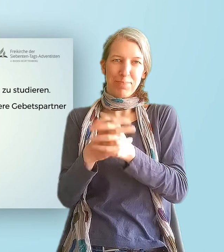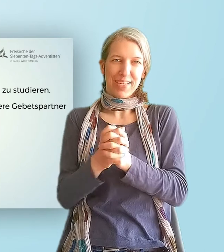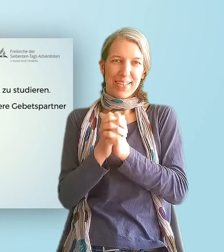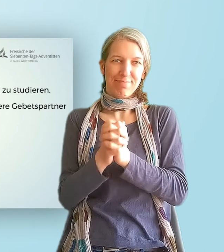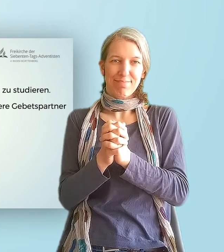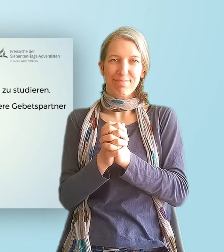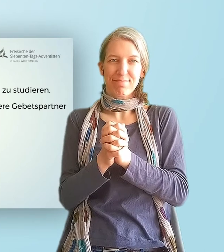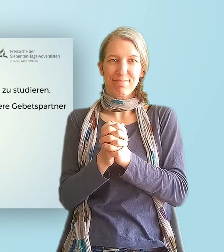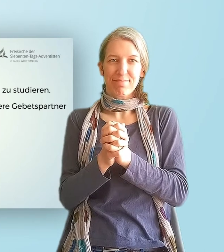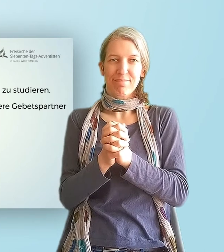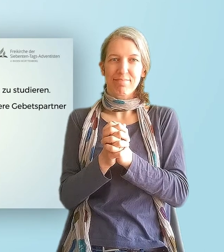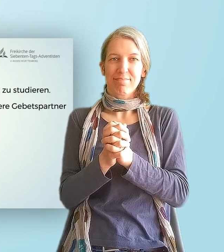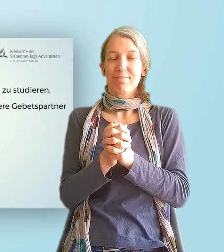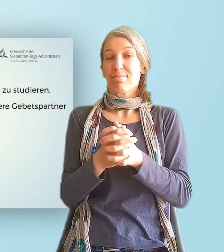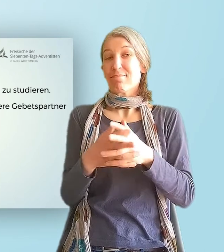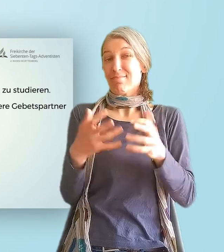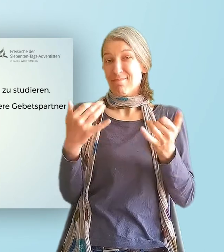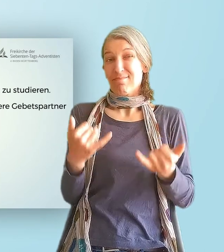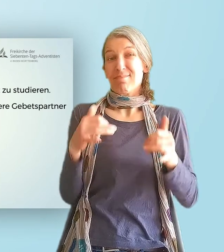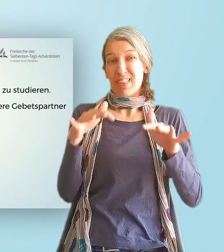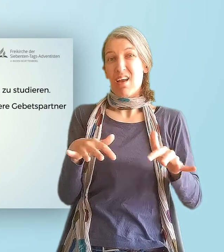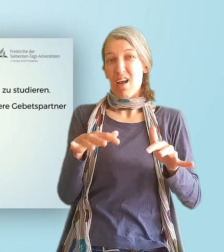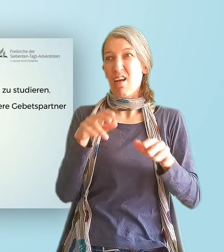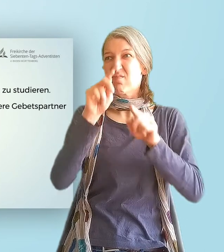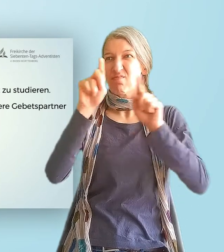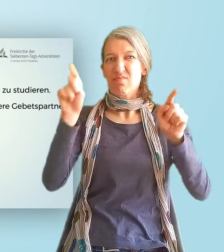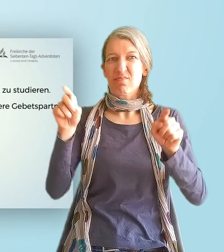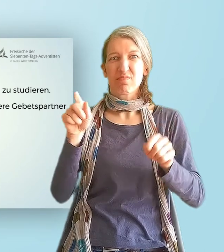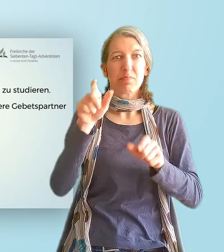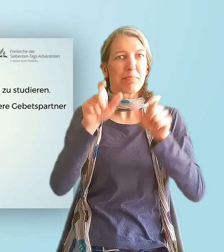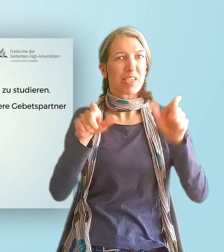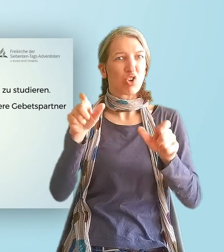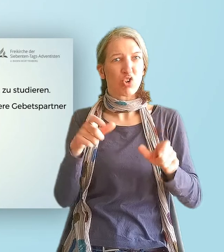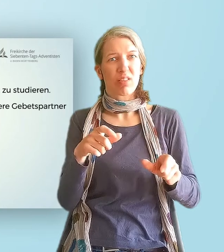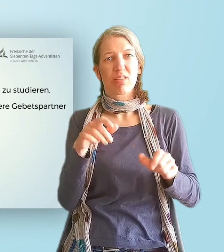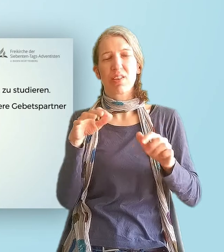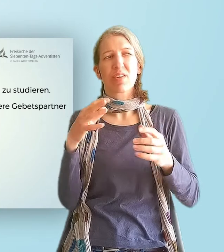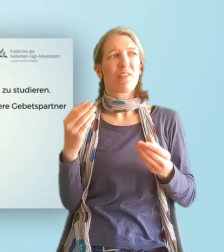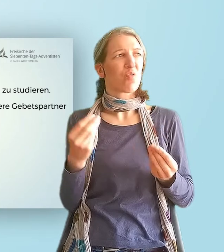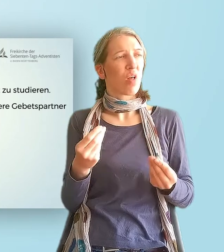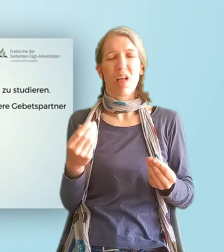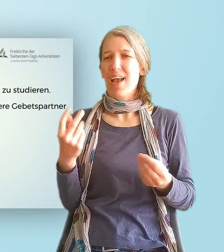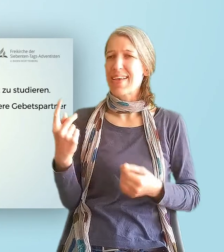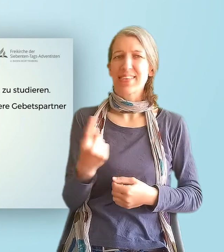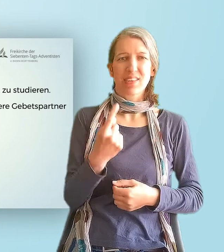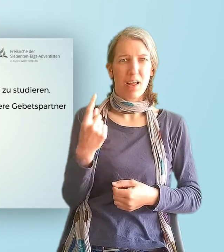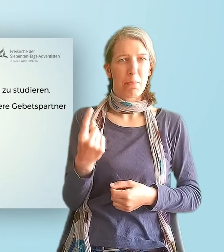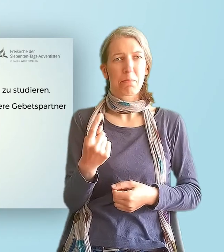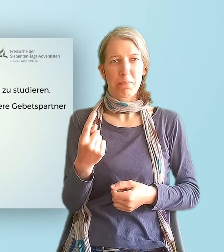können wir nämlich keinen Gottesdienst durchführen. Und es gibt viele Geschwister, die sich sehr einsam fühlen. Was wäre das für ein